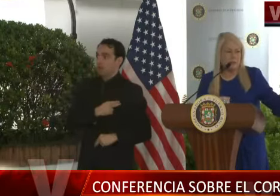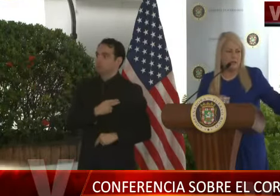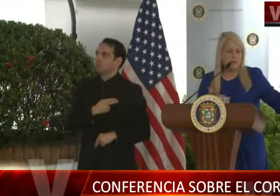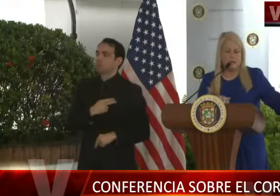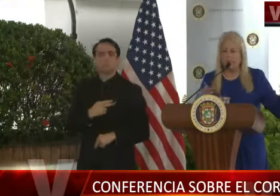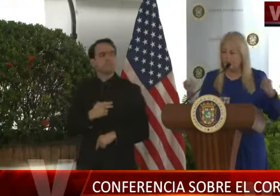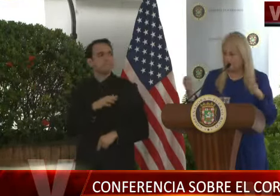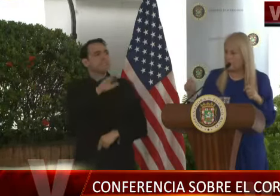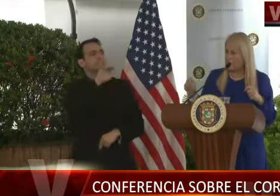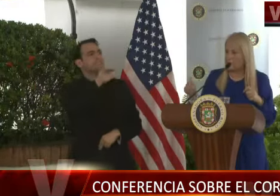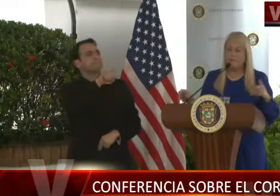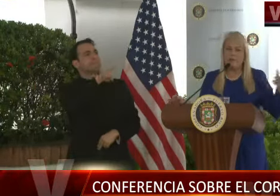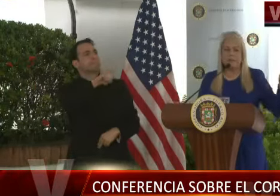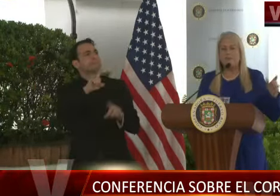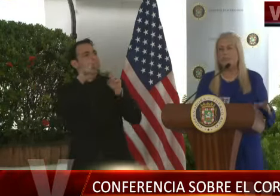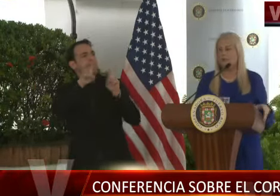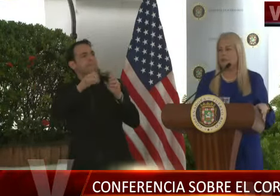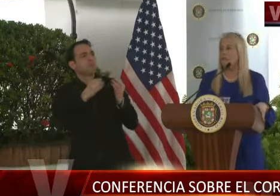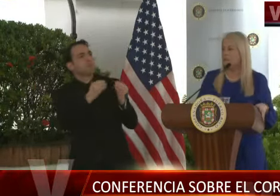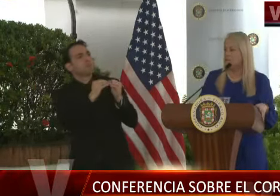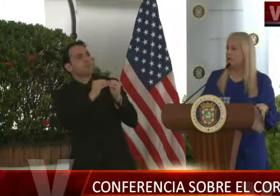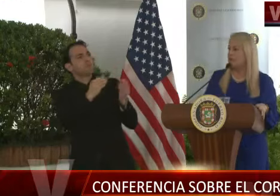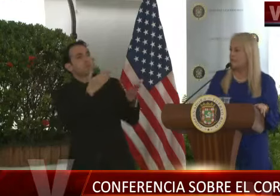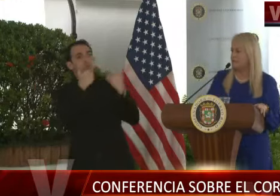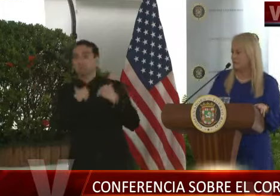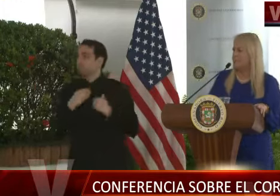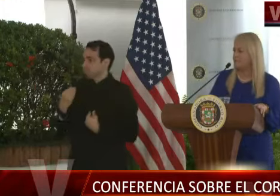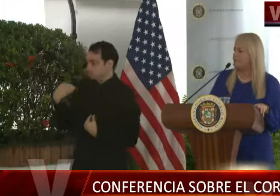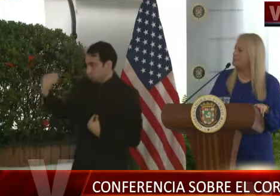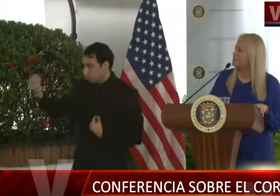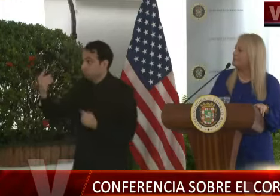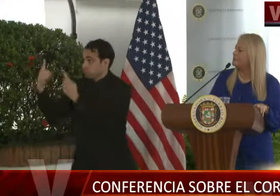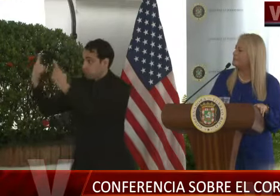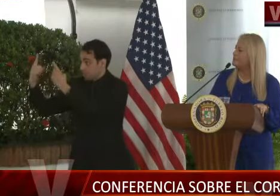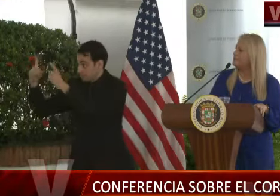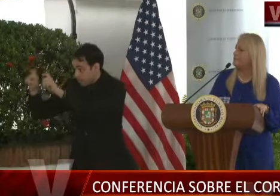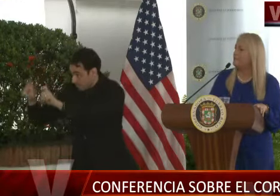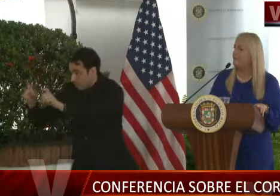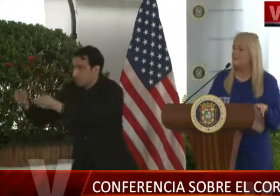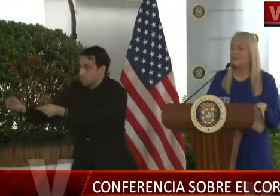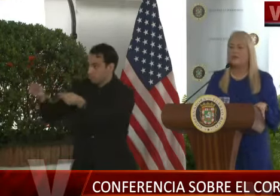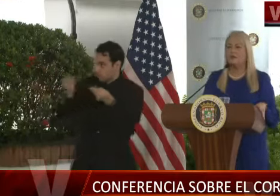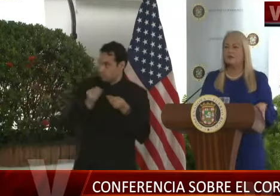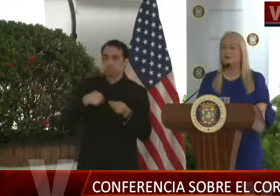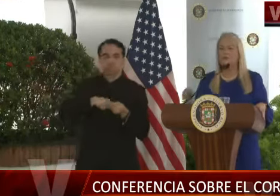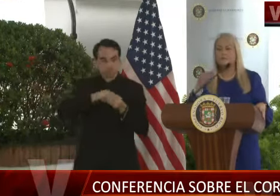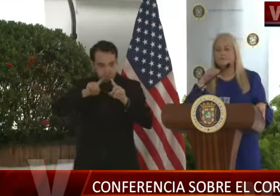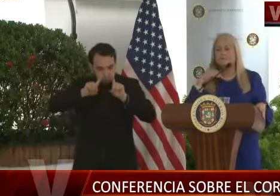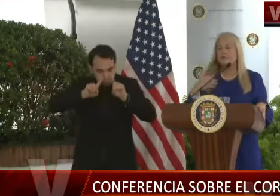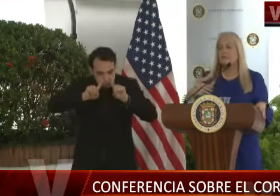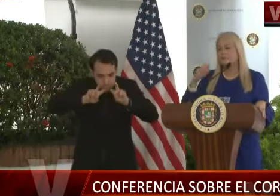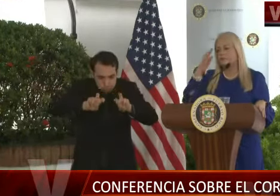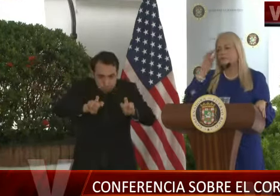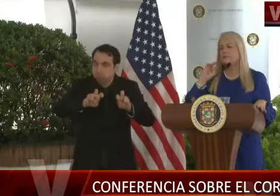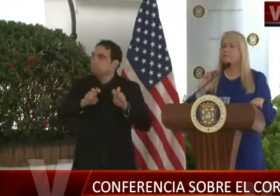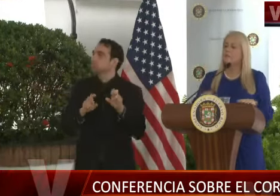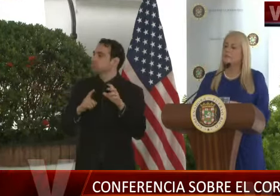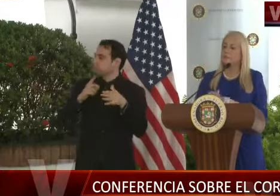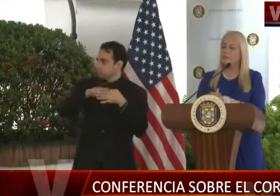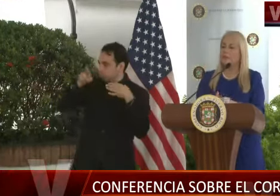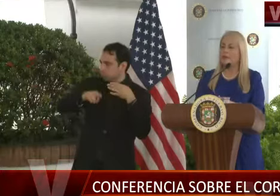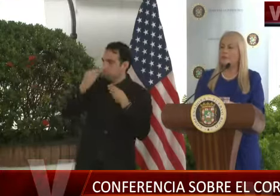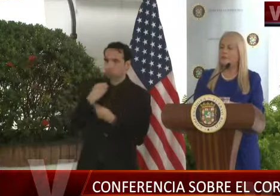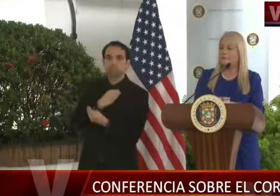se toman las mismas y se envían a Salud para hacer el análisis. Continuamos con Telemundo. Sí, gobernadora. Usted